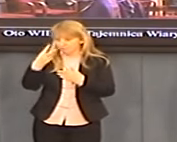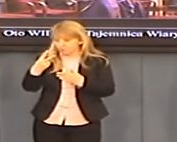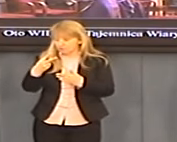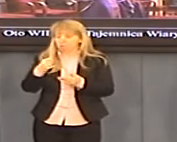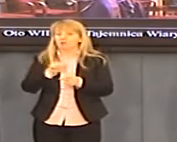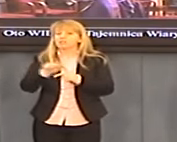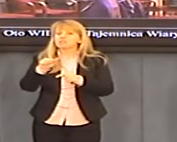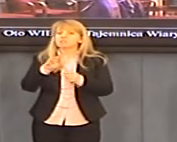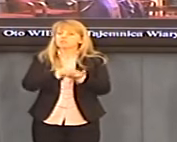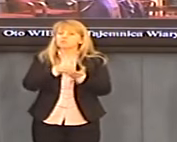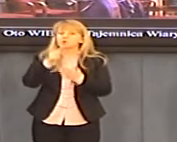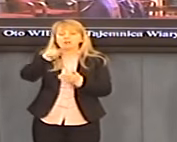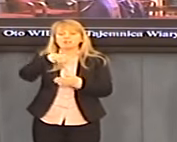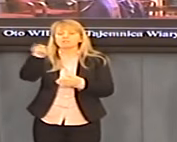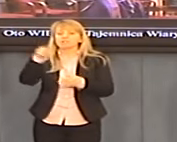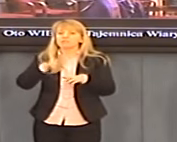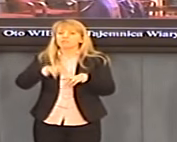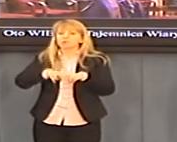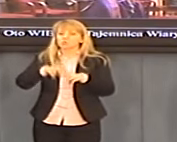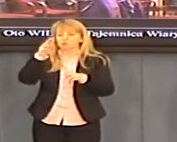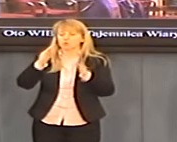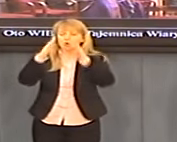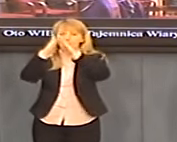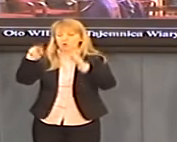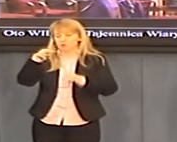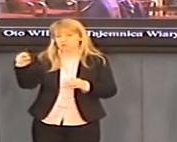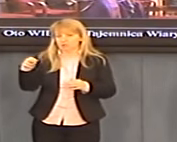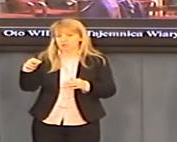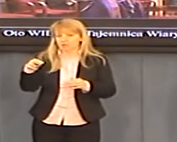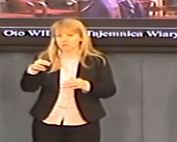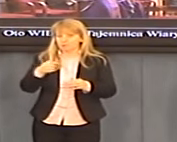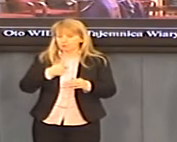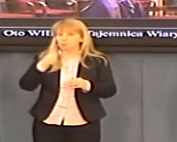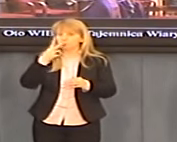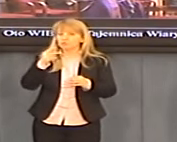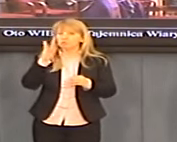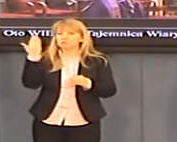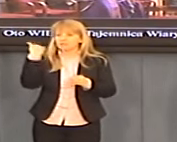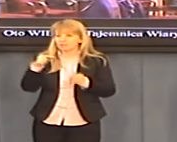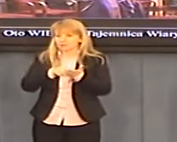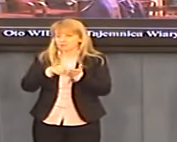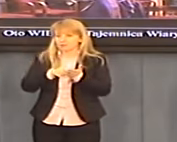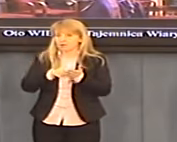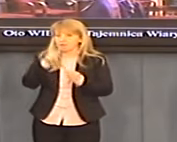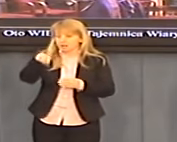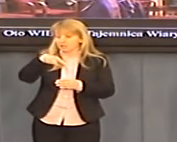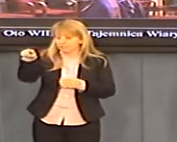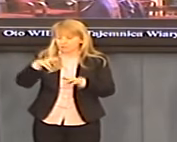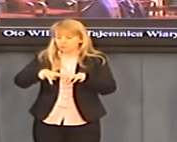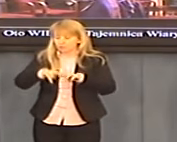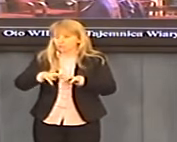tych wartości jest, proszę Państwa, likwidacja funduszu kościelnego. Likwidacja funduszu kościelnego polega na